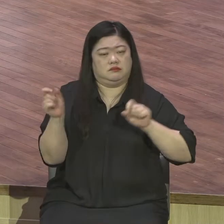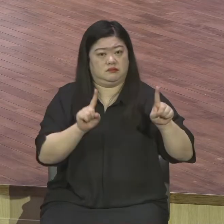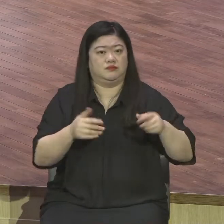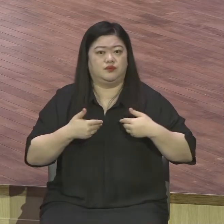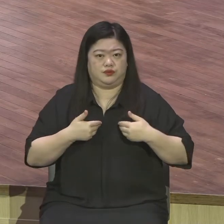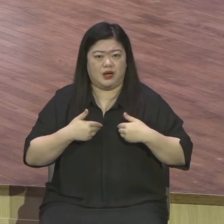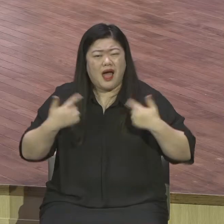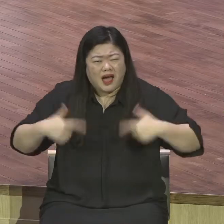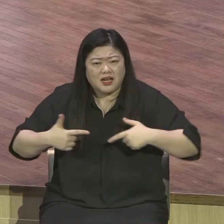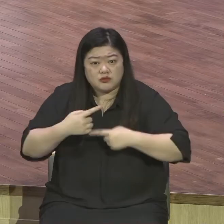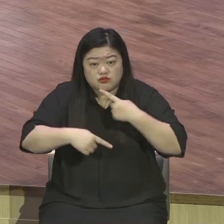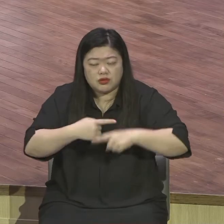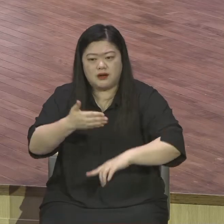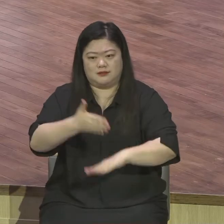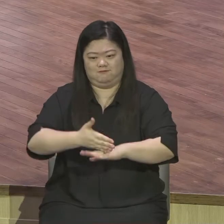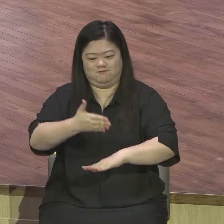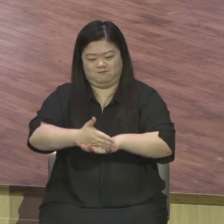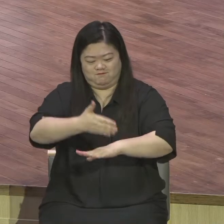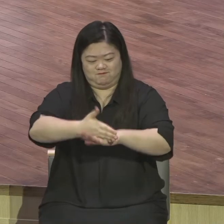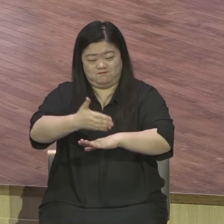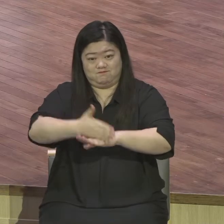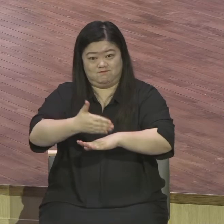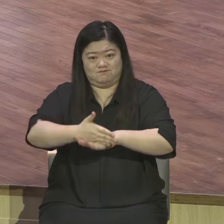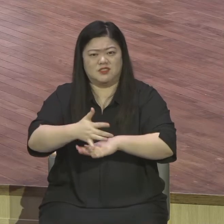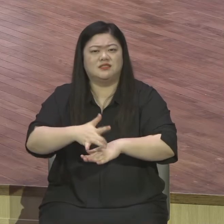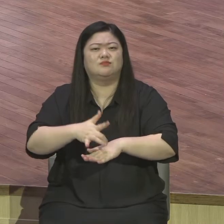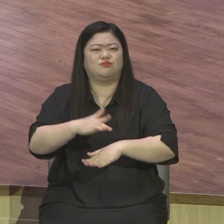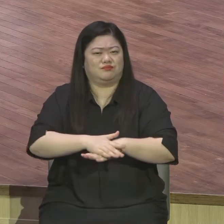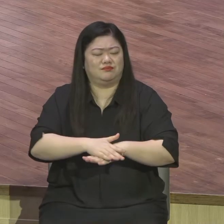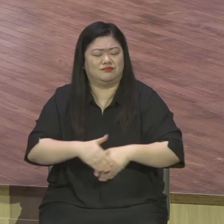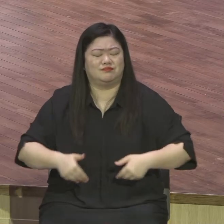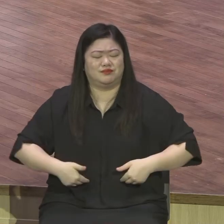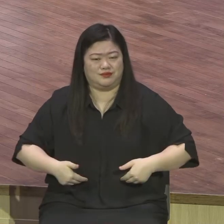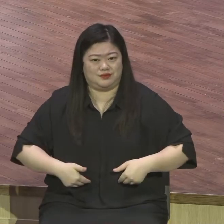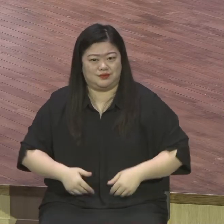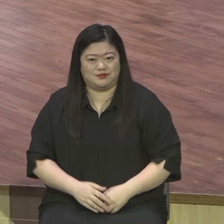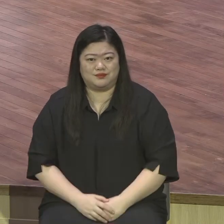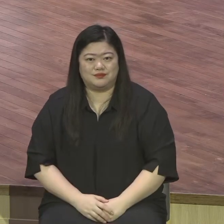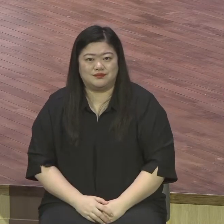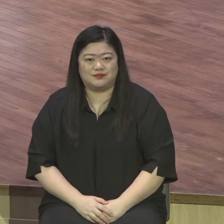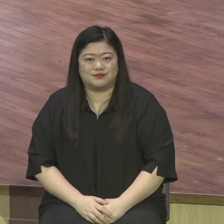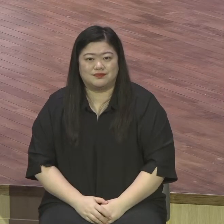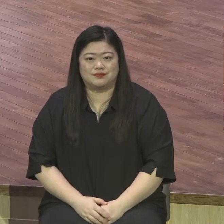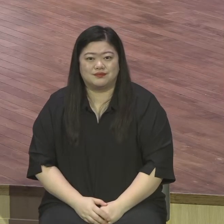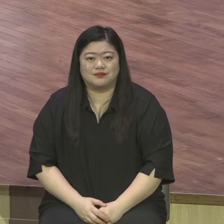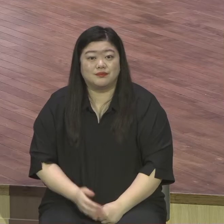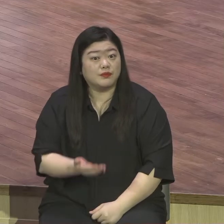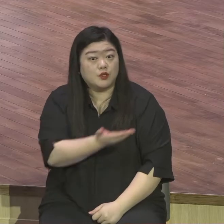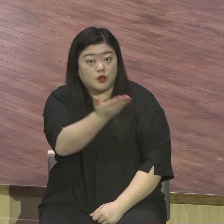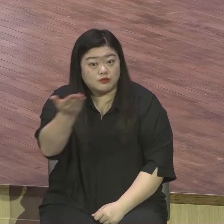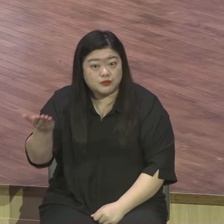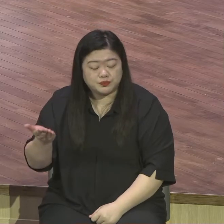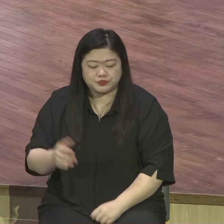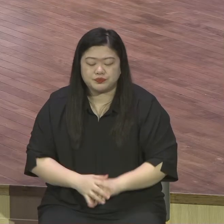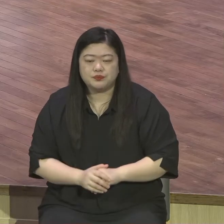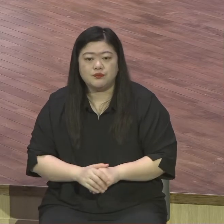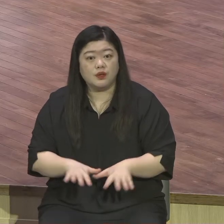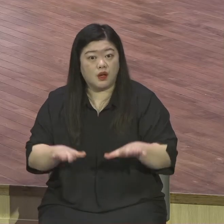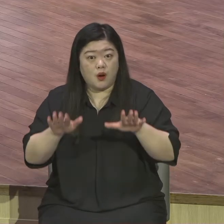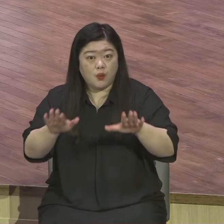터져나와. 감사가. 영계 모든 성도들. 오늘 말씀을 통해서 하나님의 놀라운